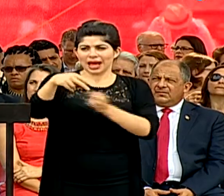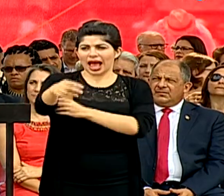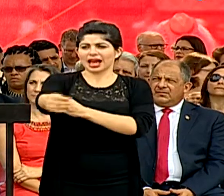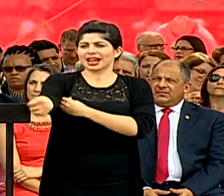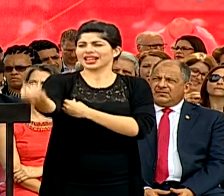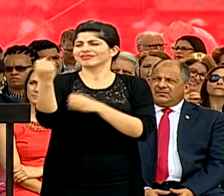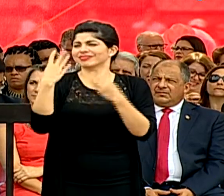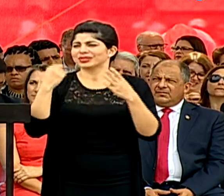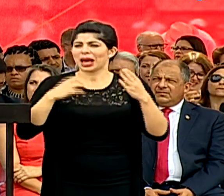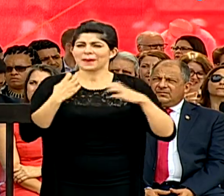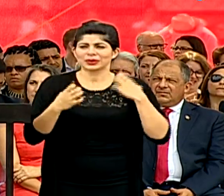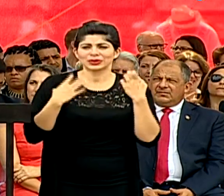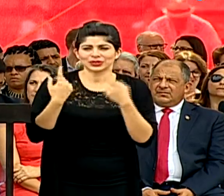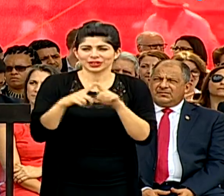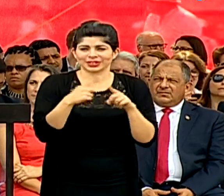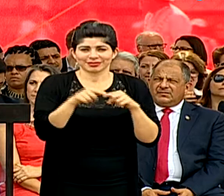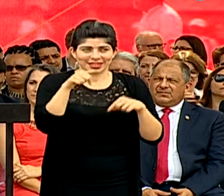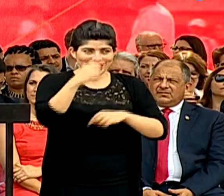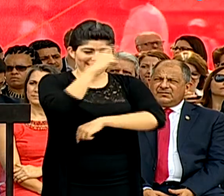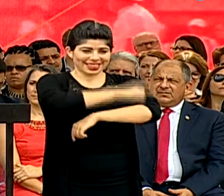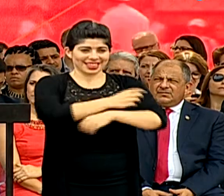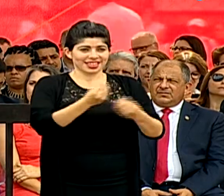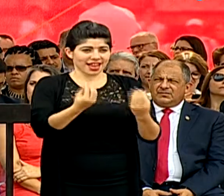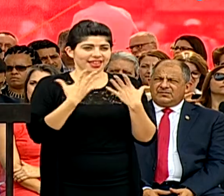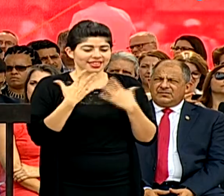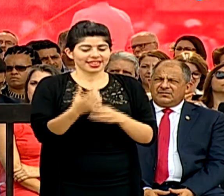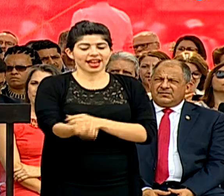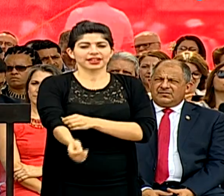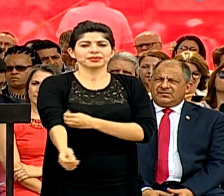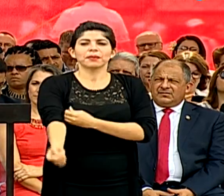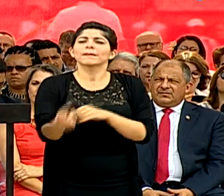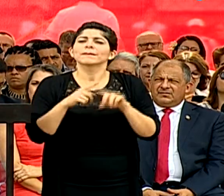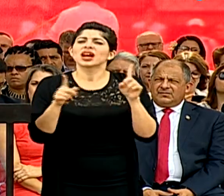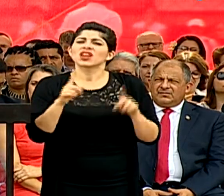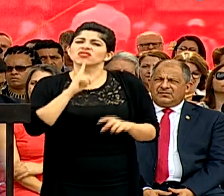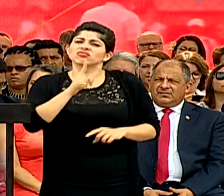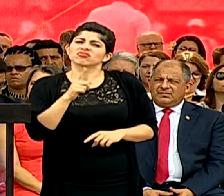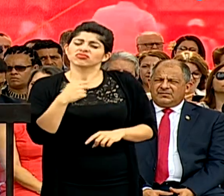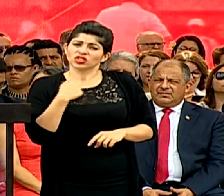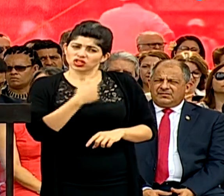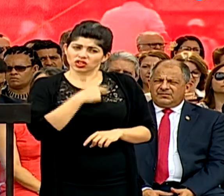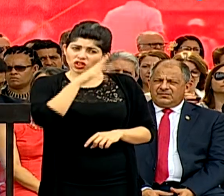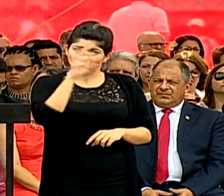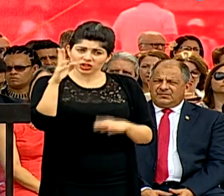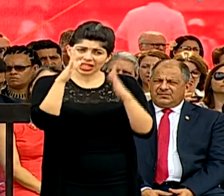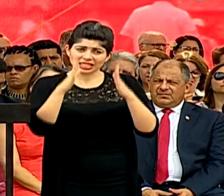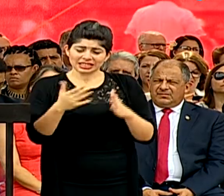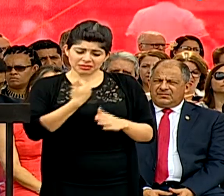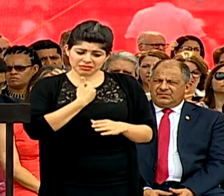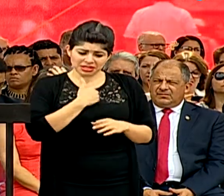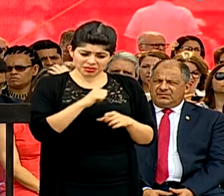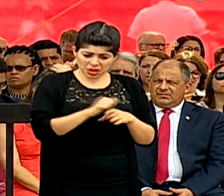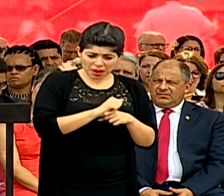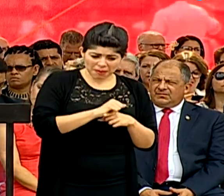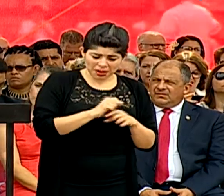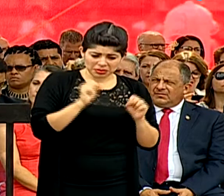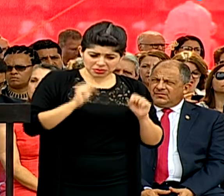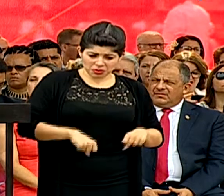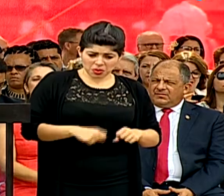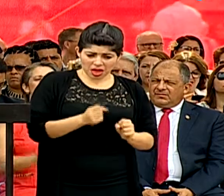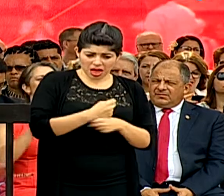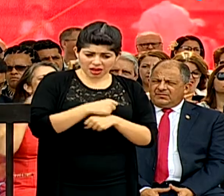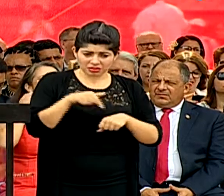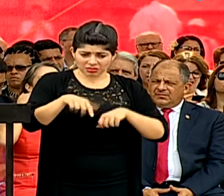y tantas emociones que nos trae este día. Pero, ¿realmente estamos los costarricenses capacitados para estas actividades?